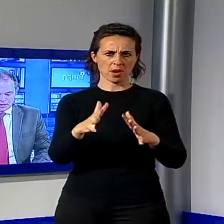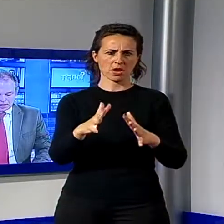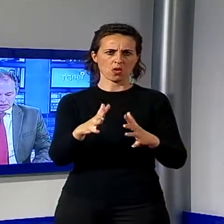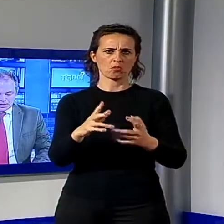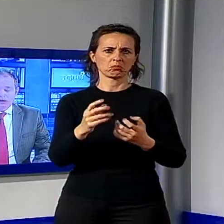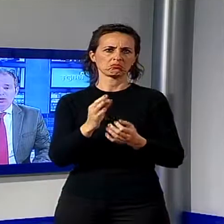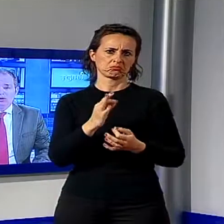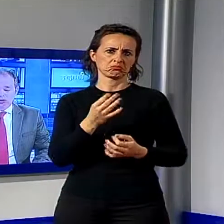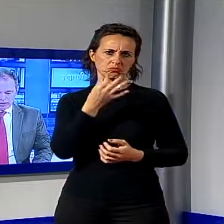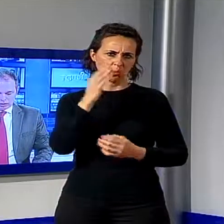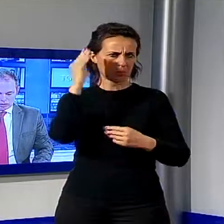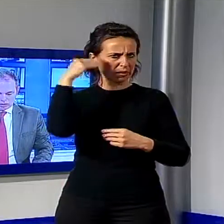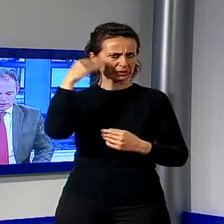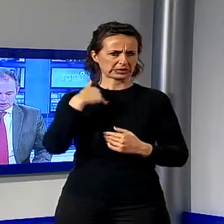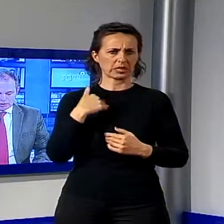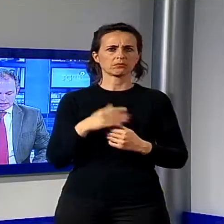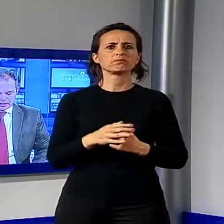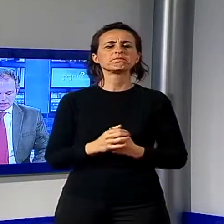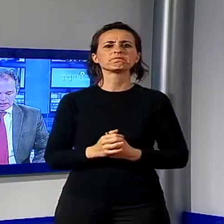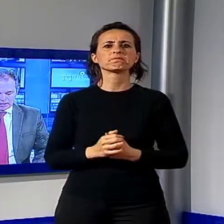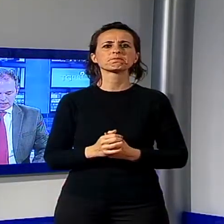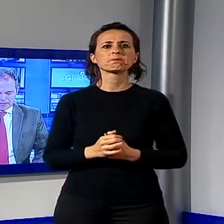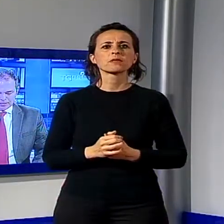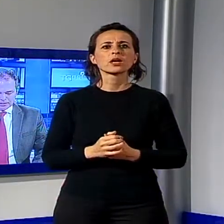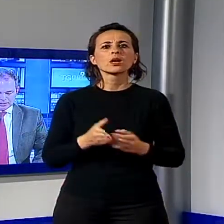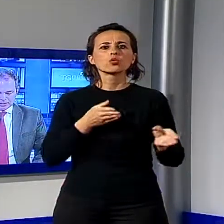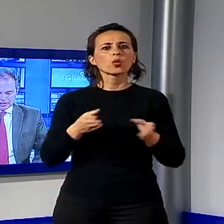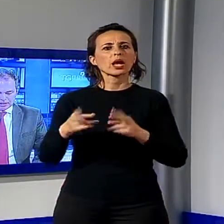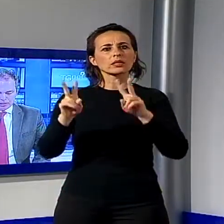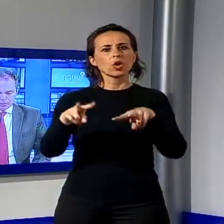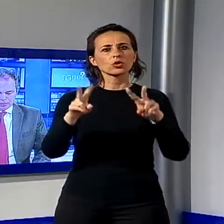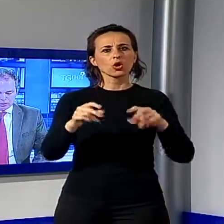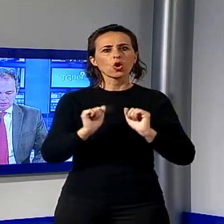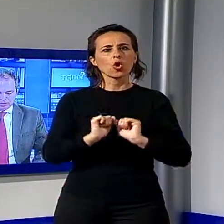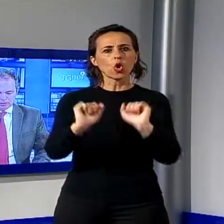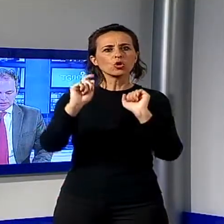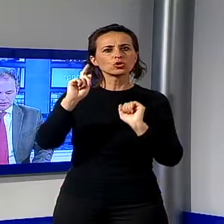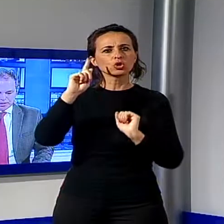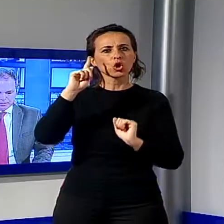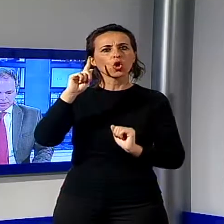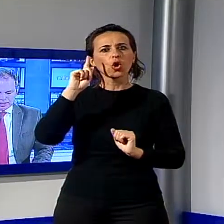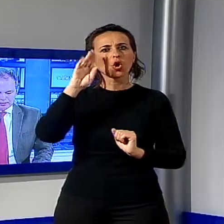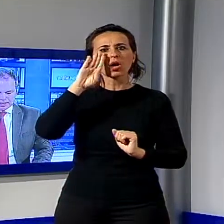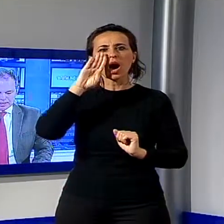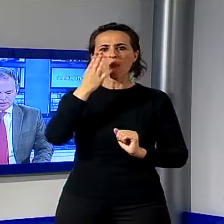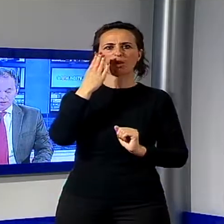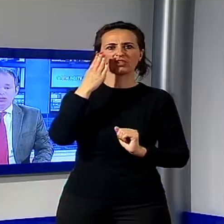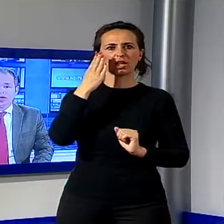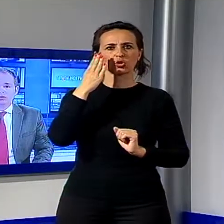Negli ultimi giorni del corso dei controlli anti sciacalli messi in atto dopo l'ondata di maltempo, i carabinieri hanno denunciato